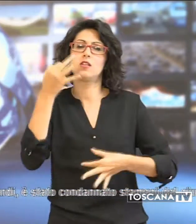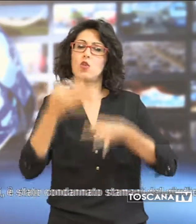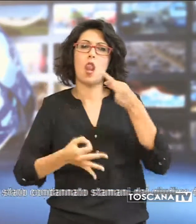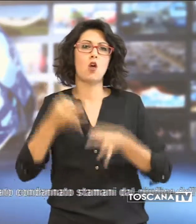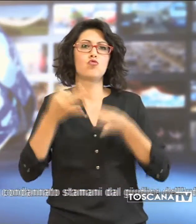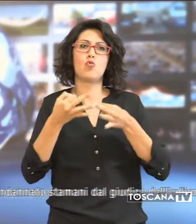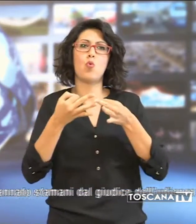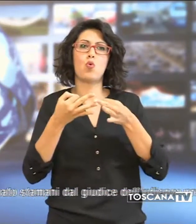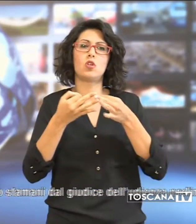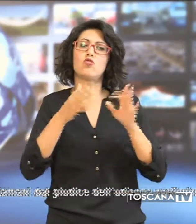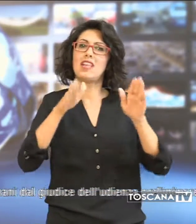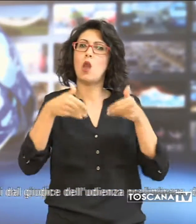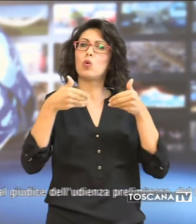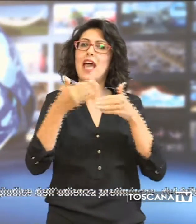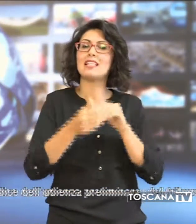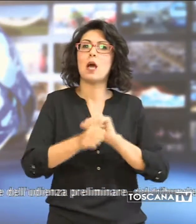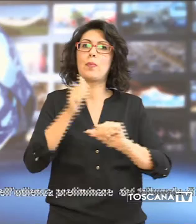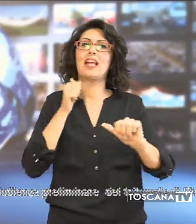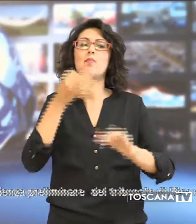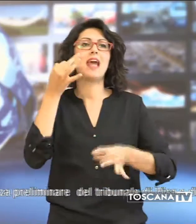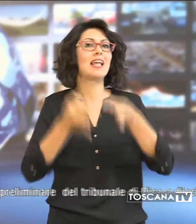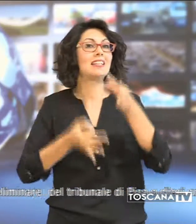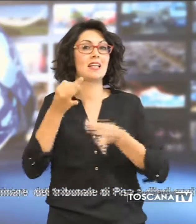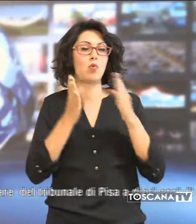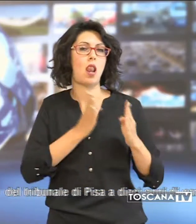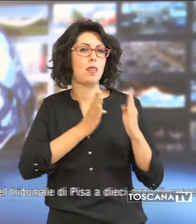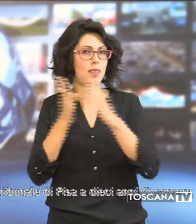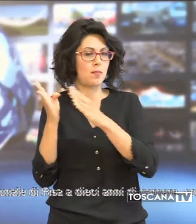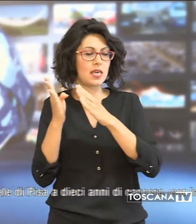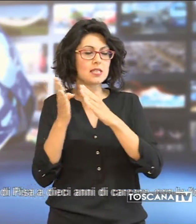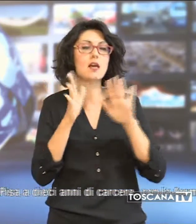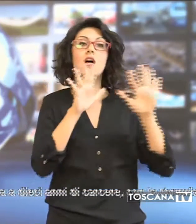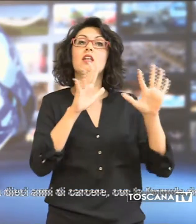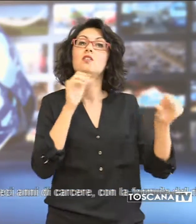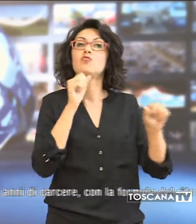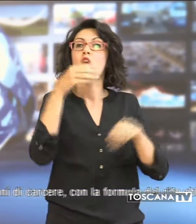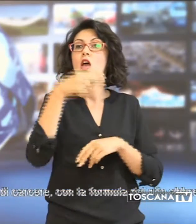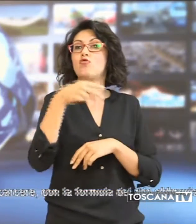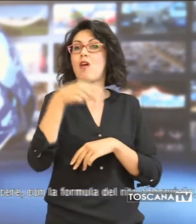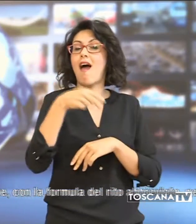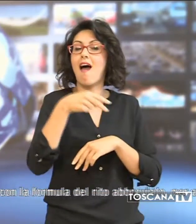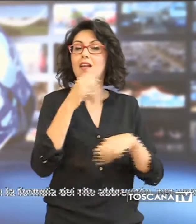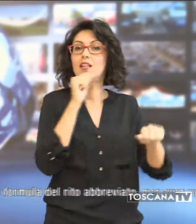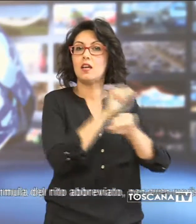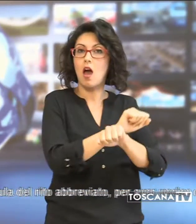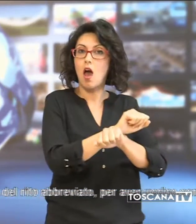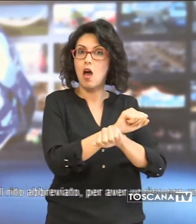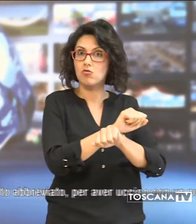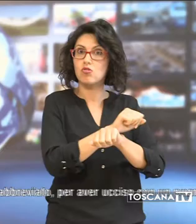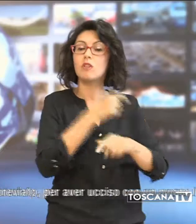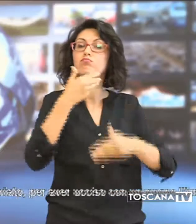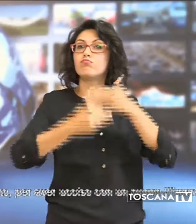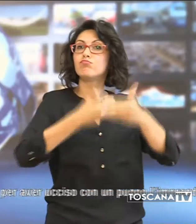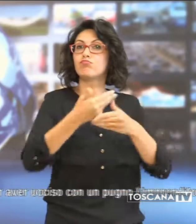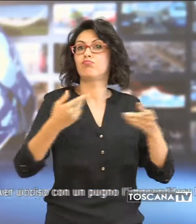'udienza preliminare del Tribunale di Pisa a dieci anni di carcere, con la formula del